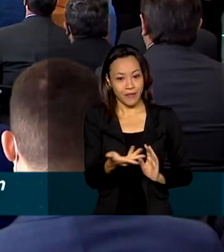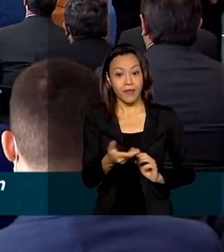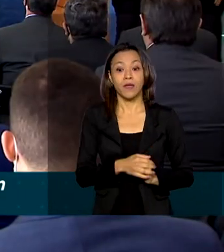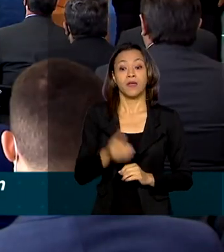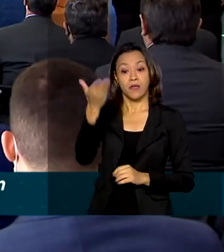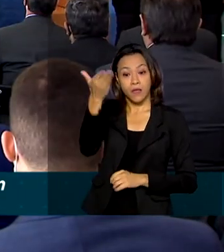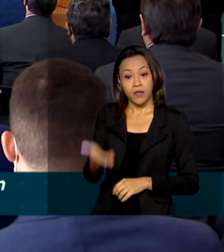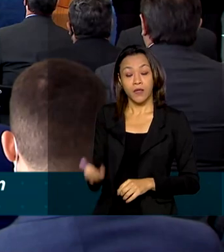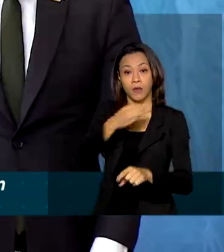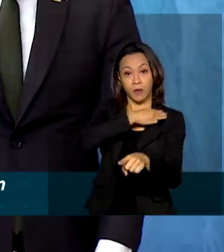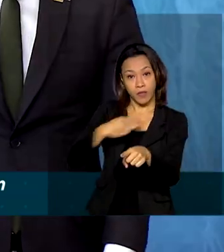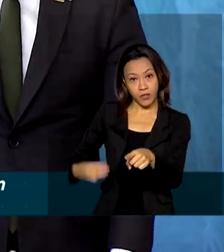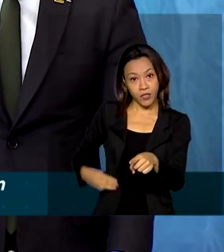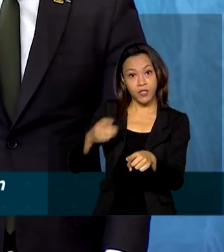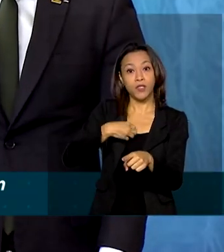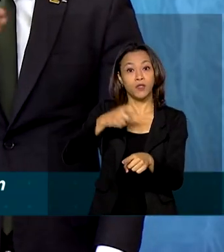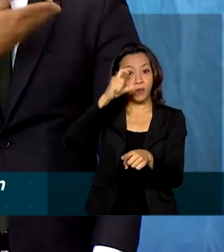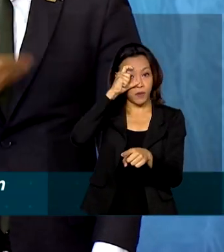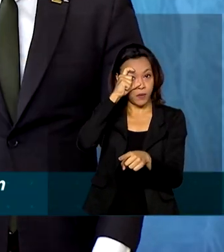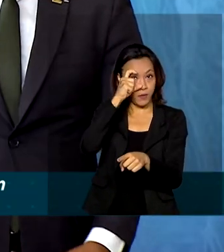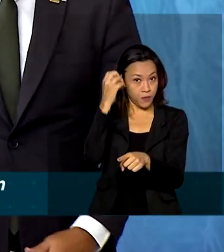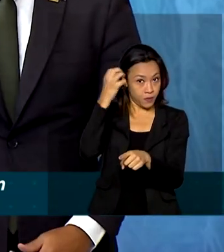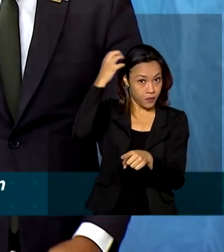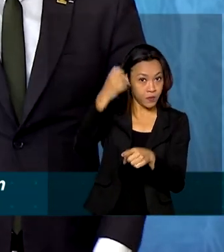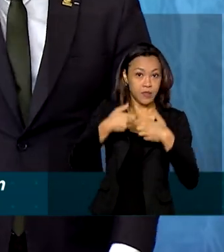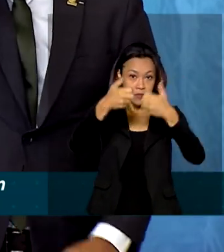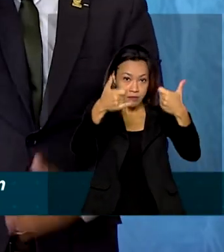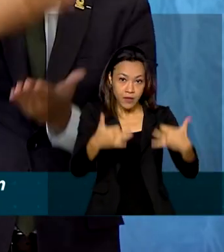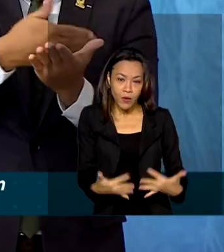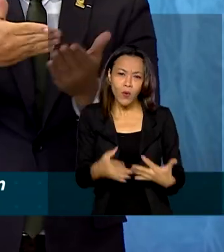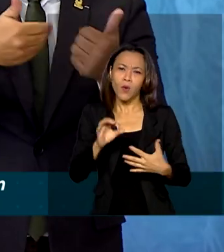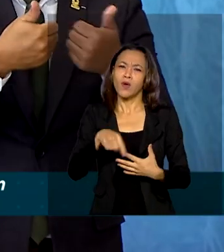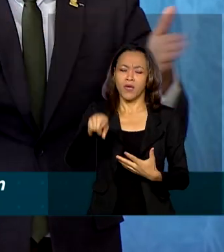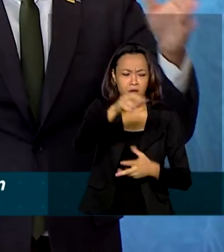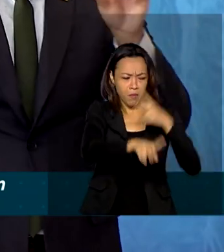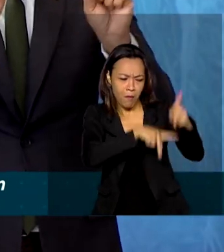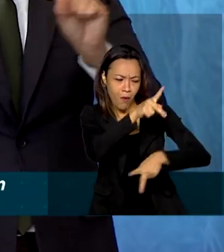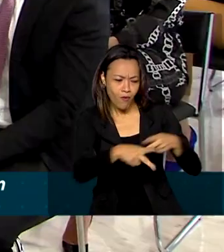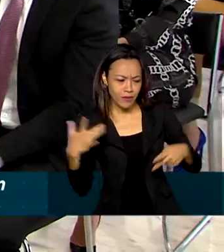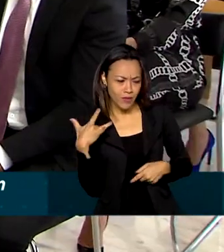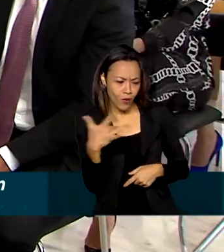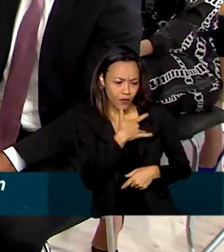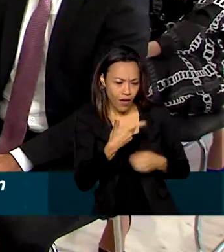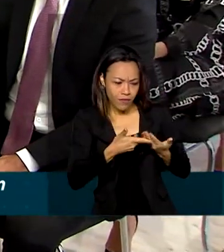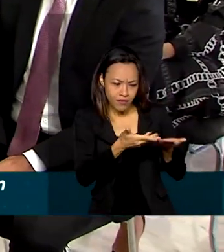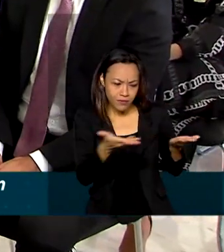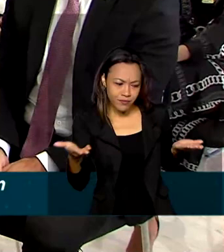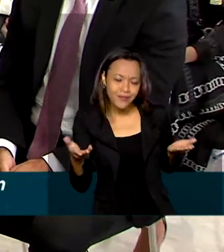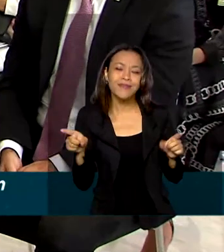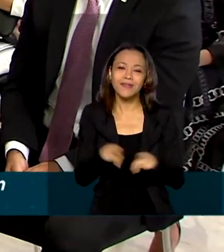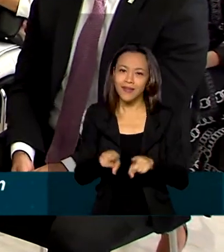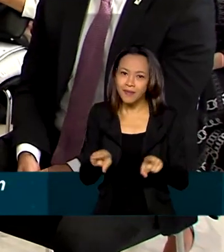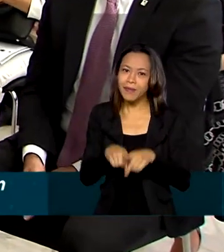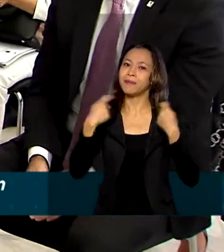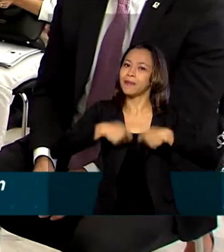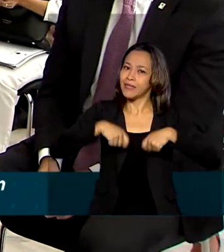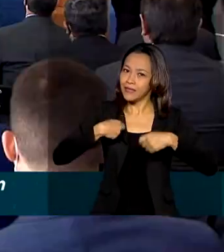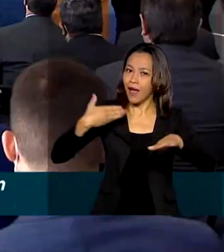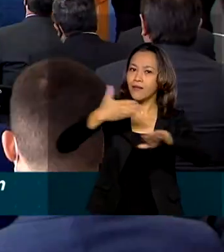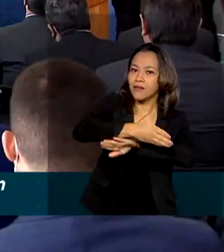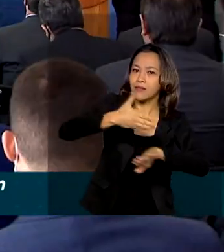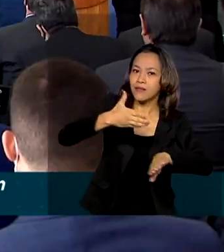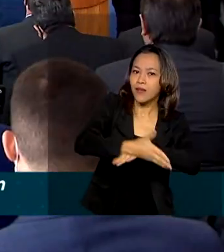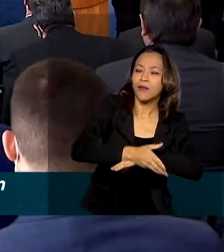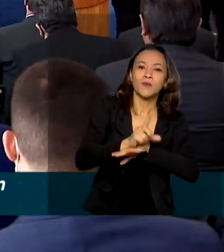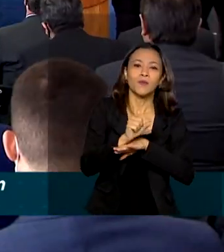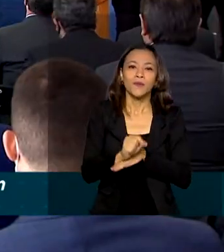ministro do Meio Ambiente, Ricardo Salles, destacou que uma população saudável também precisa ter acesso